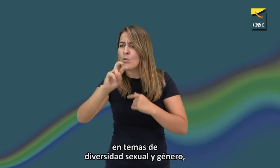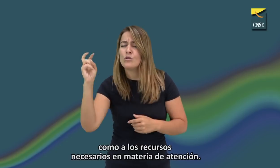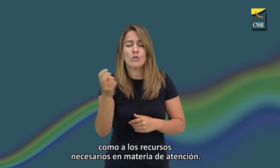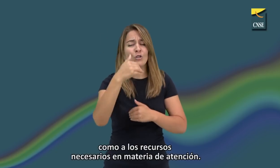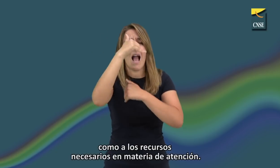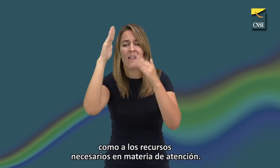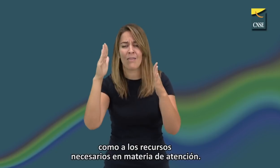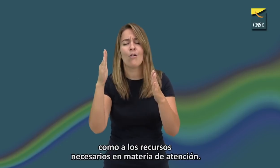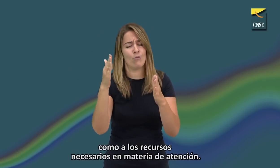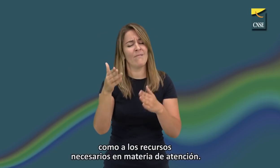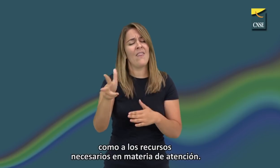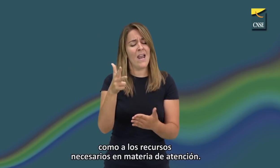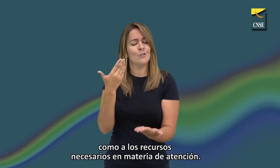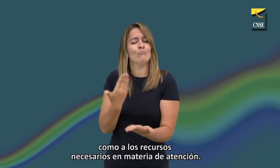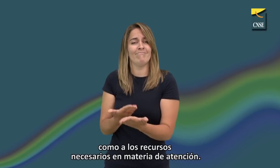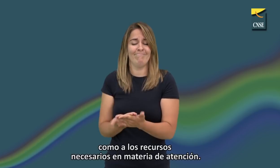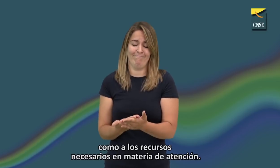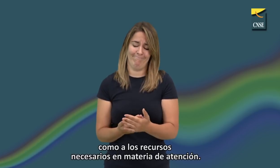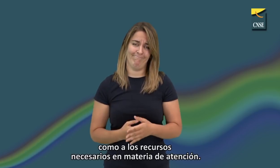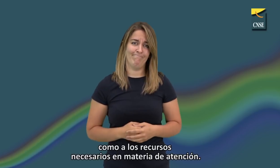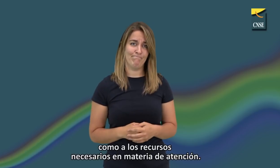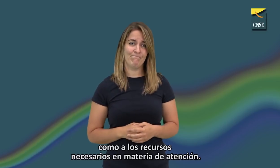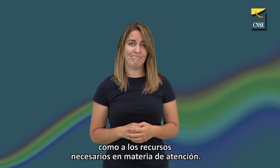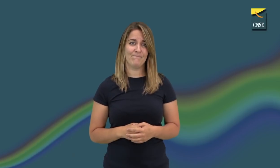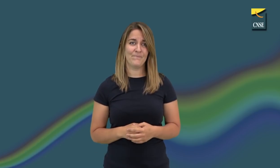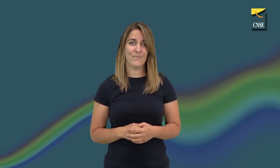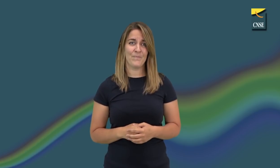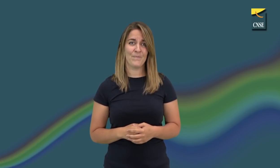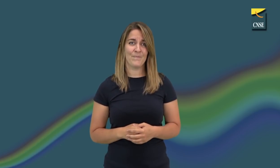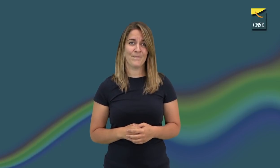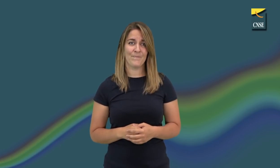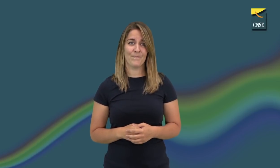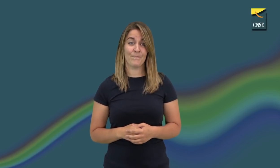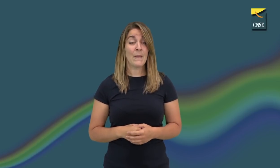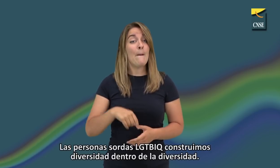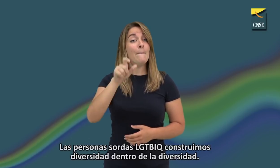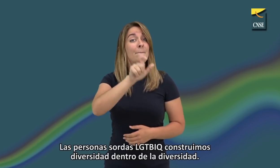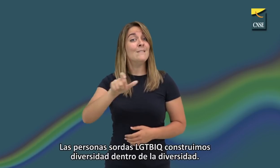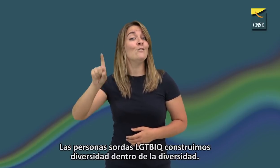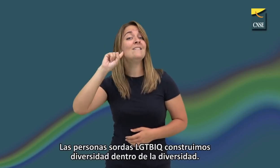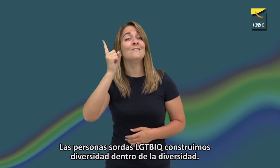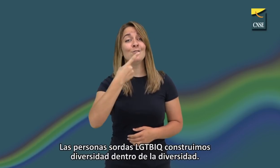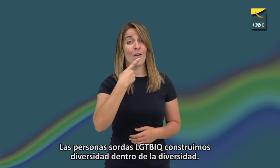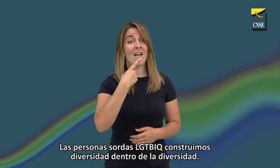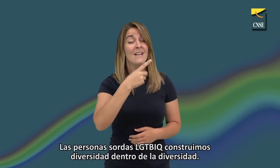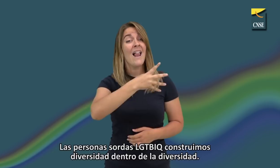y género, como a los recursos necesarios en materia de género. Las personas sordas